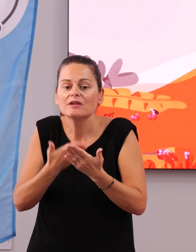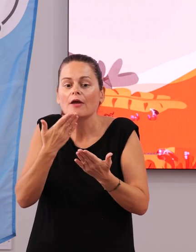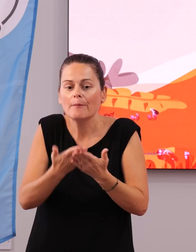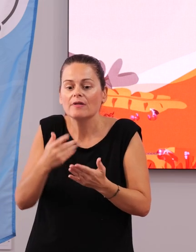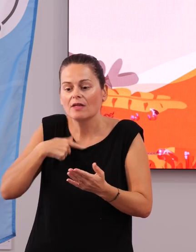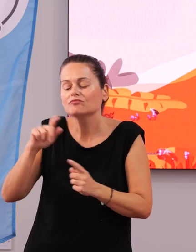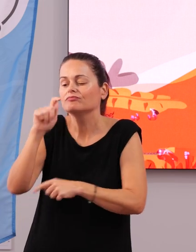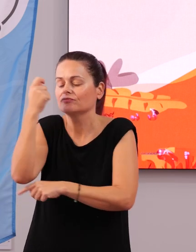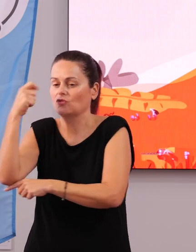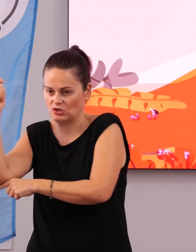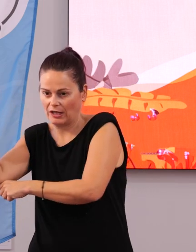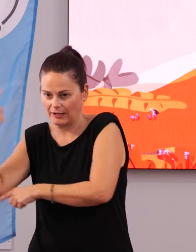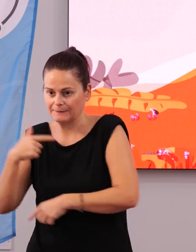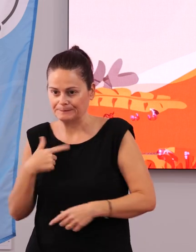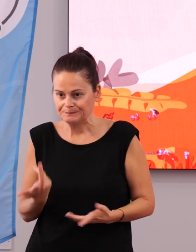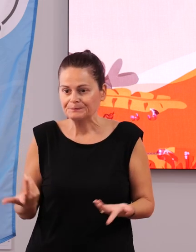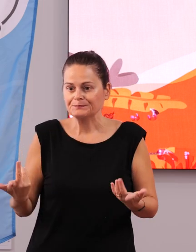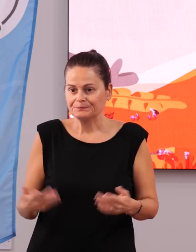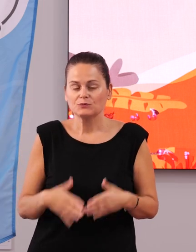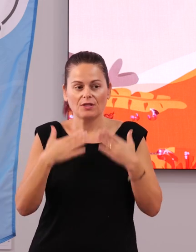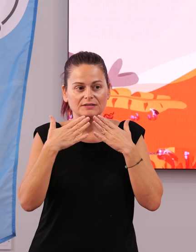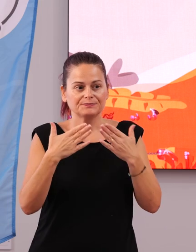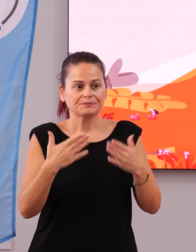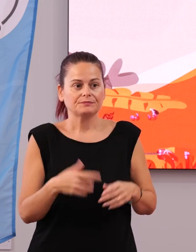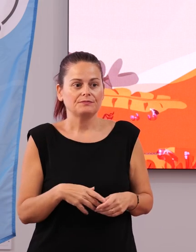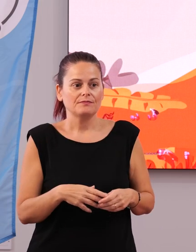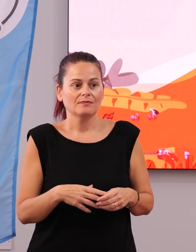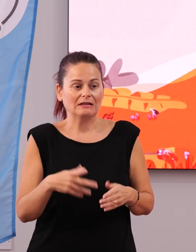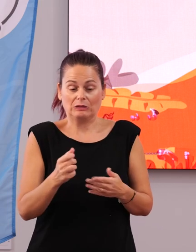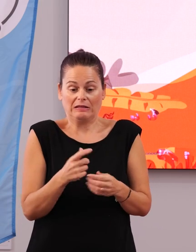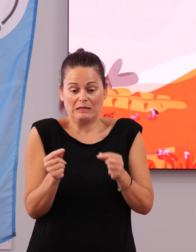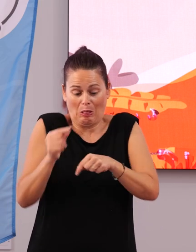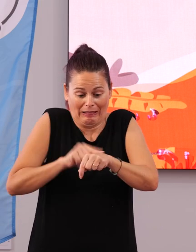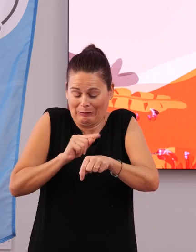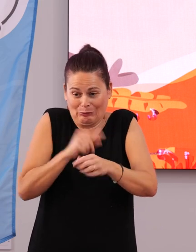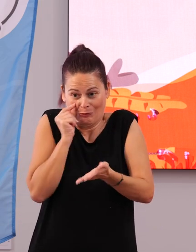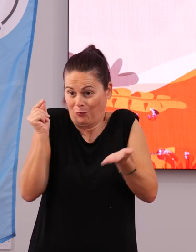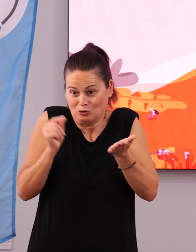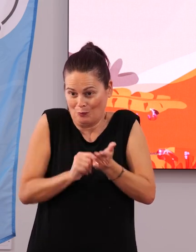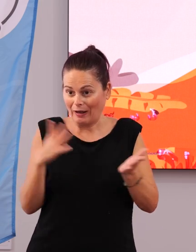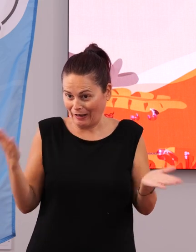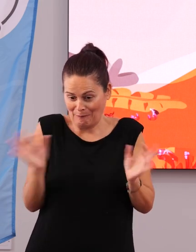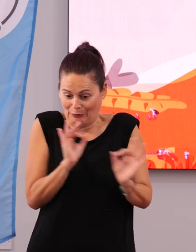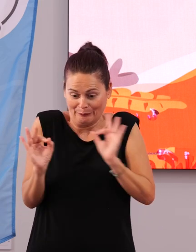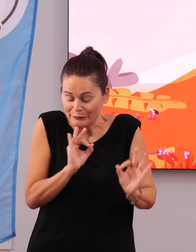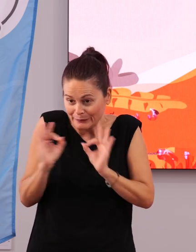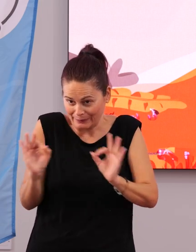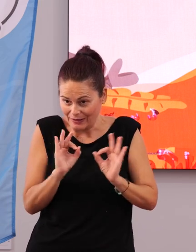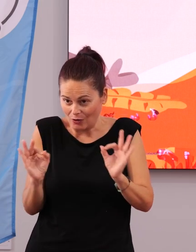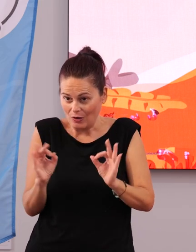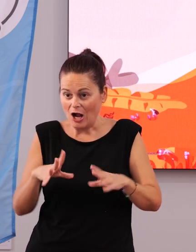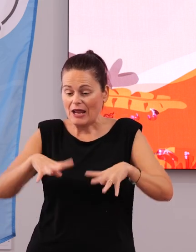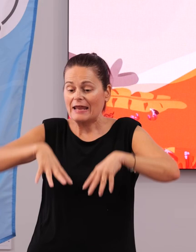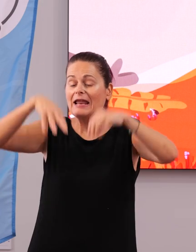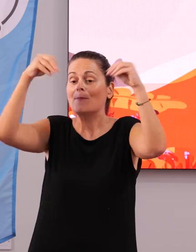vuestros afiliados y nos lo trasladasteis y creo que ha sido en tiempo récord el coordinarlo, que en principio iba a ser en Usal de Guimbarra y ahora es en el